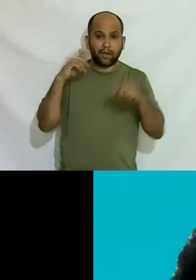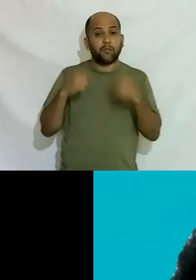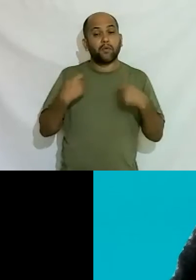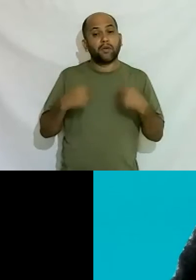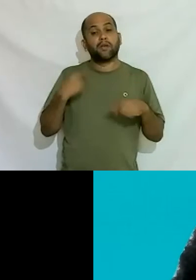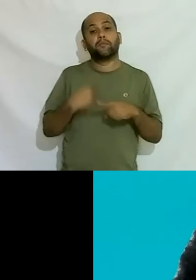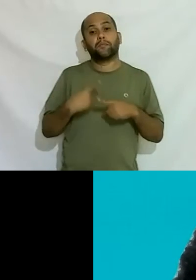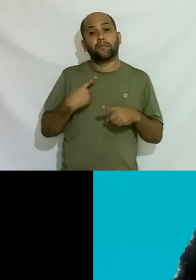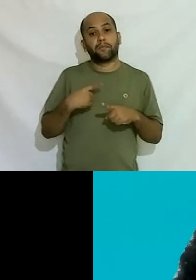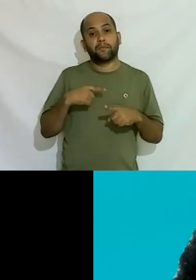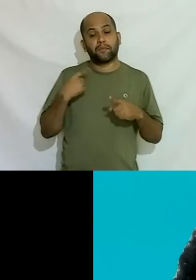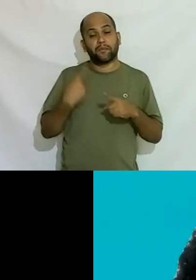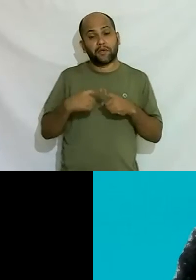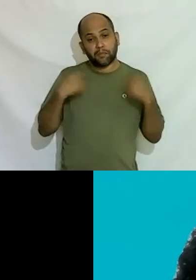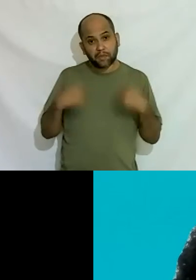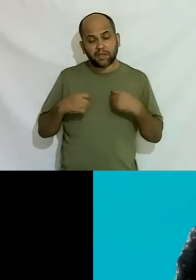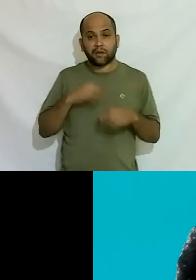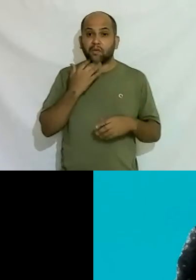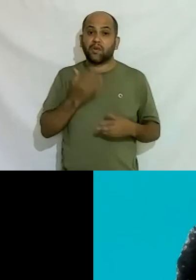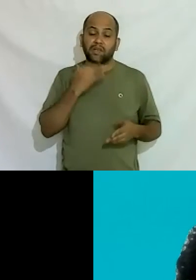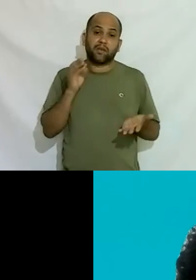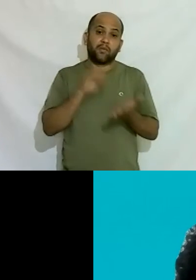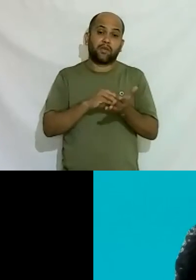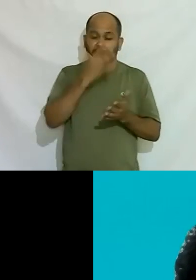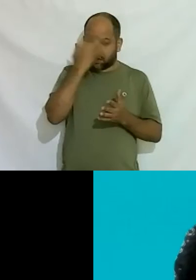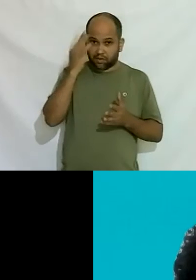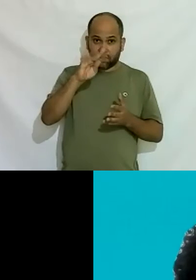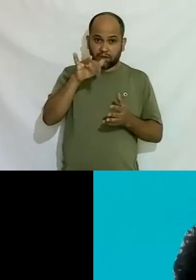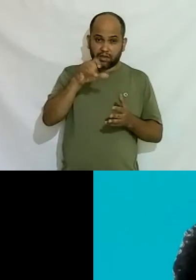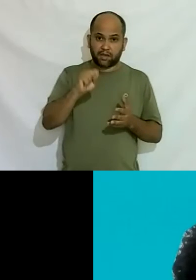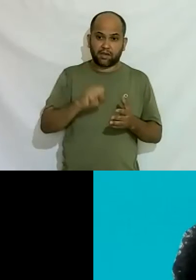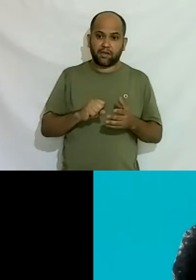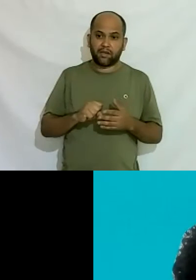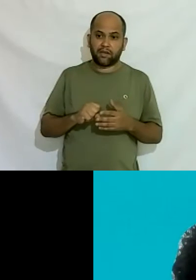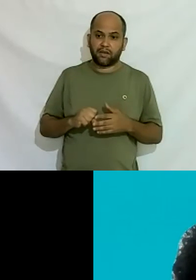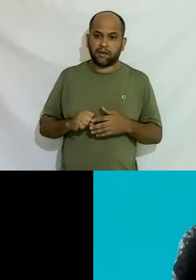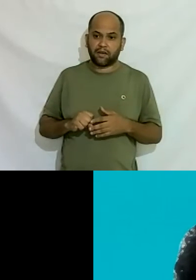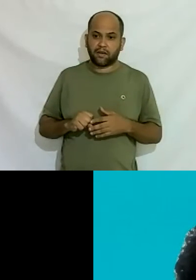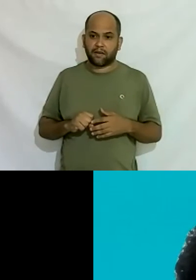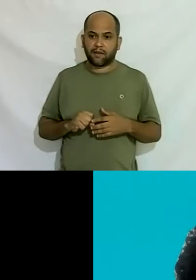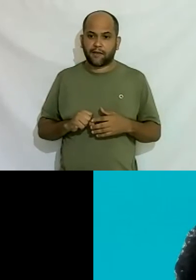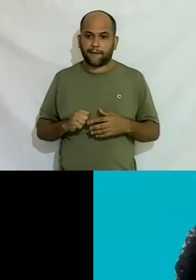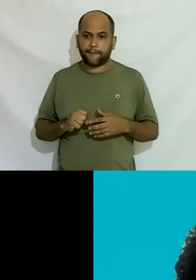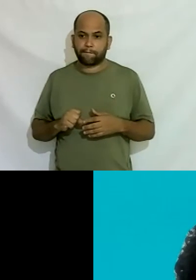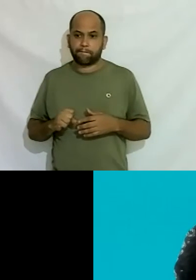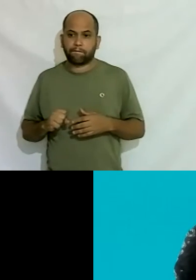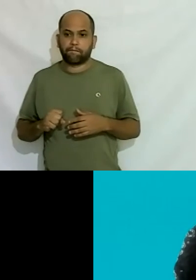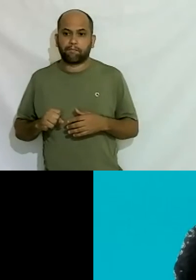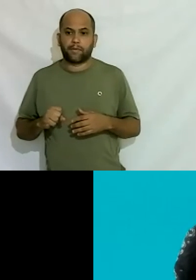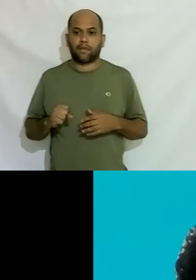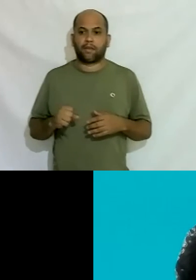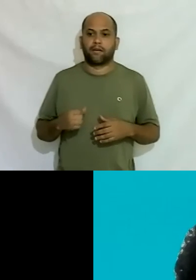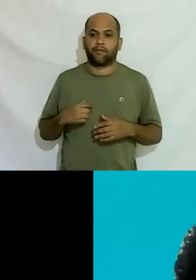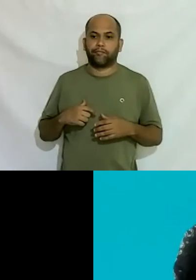não adianta você colocar uma pessoa atrás eu falo jogar o carneirinho no meio dos